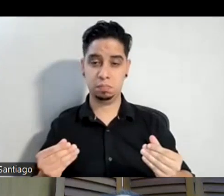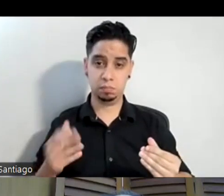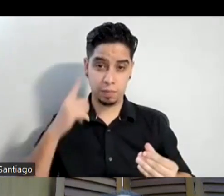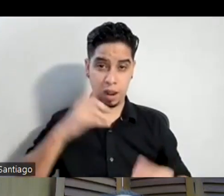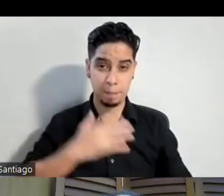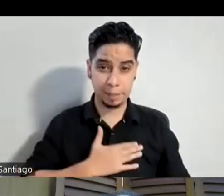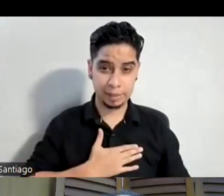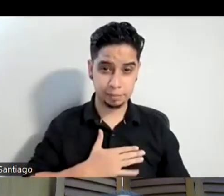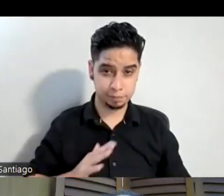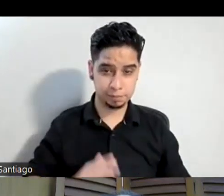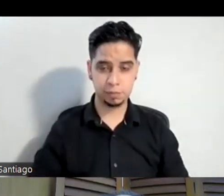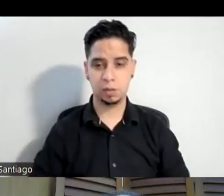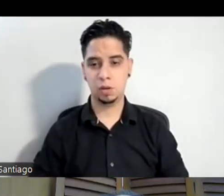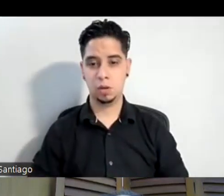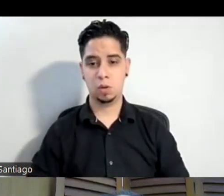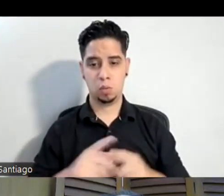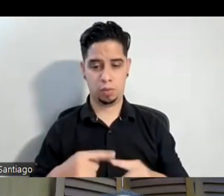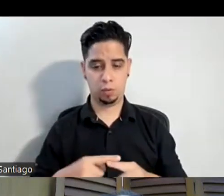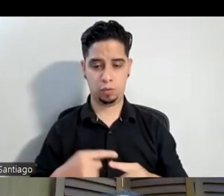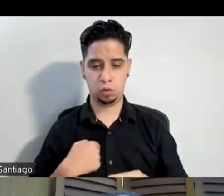pues cuando yo tenía cinco años, más o menos,